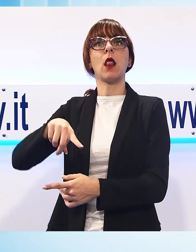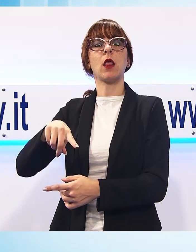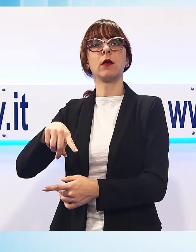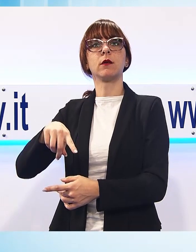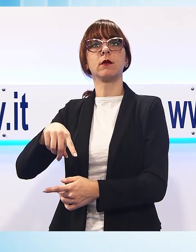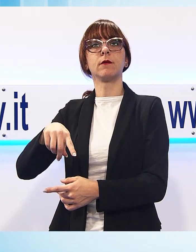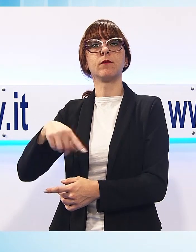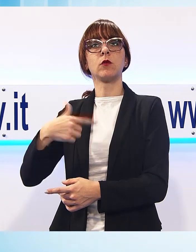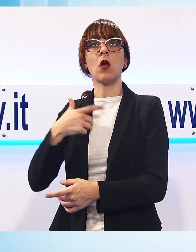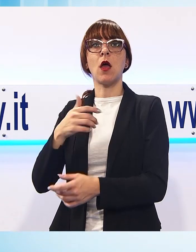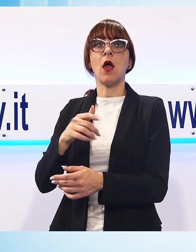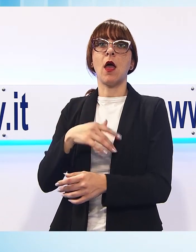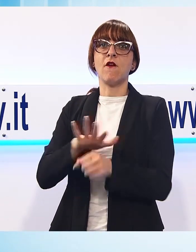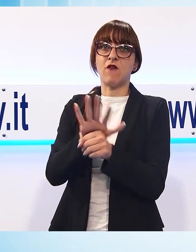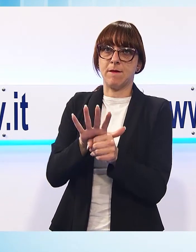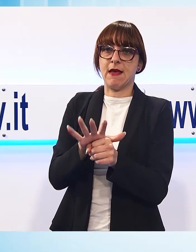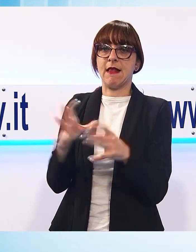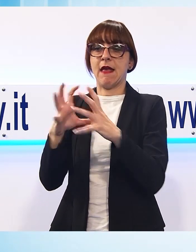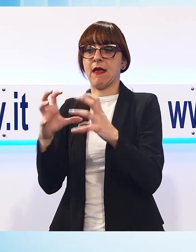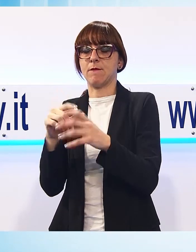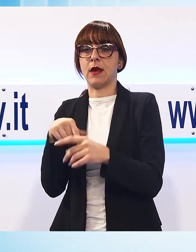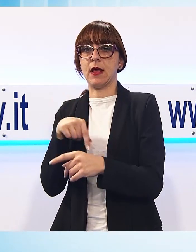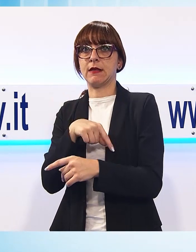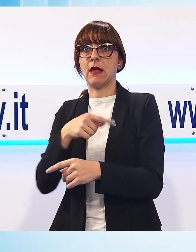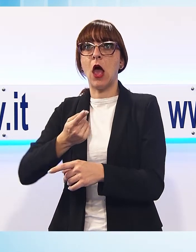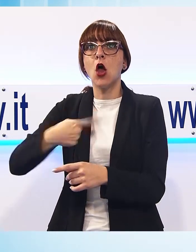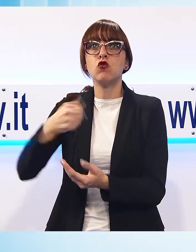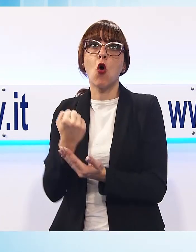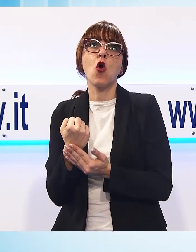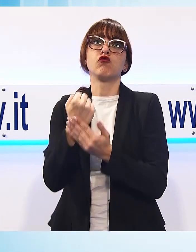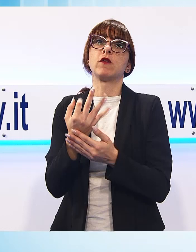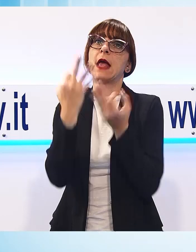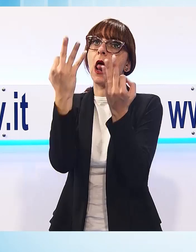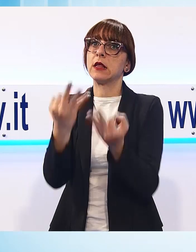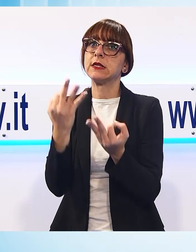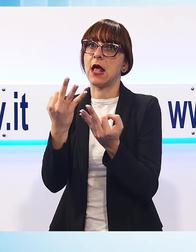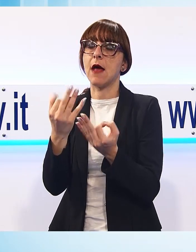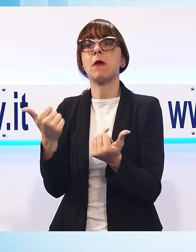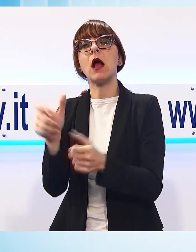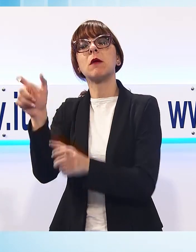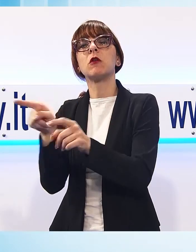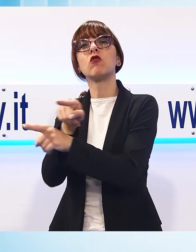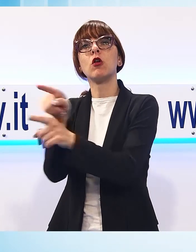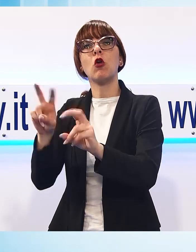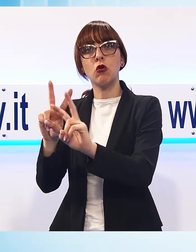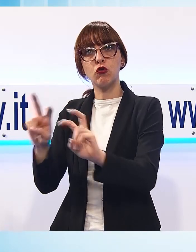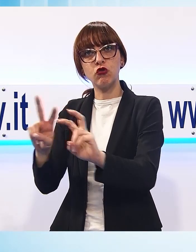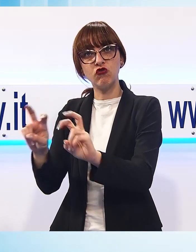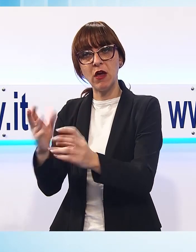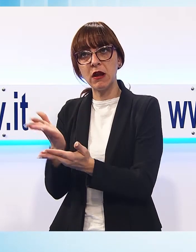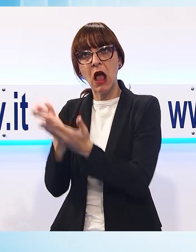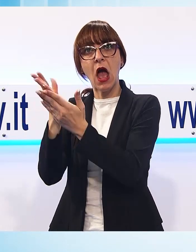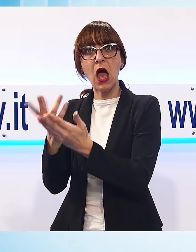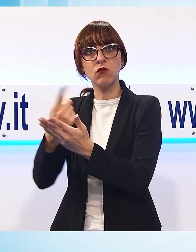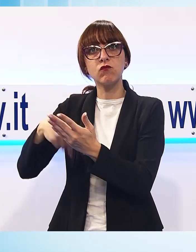noi sosteniamo le famiglie, le imprese e quindi ci sembra importante cercare di sostenere anche chi fa ricerca e naturalmente che